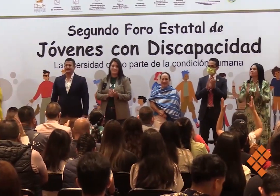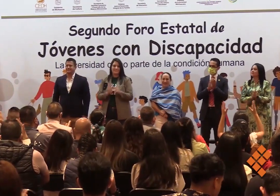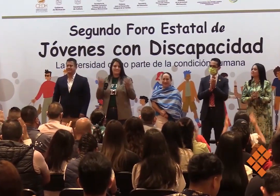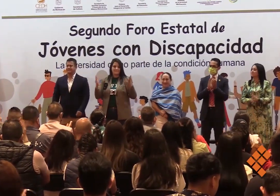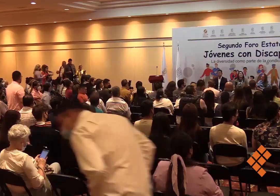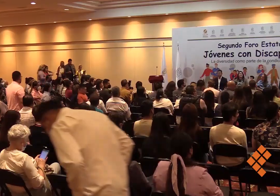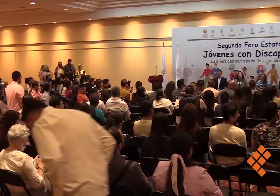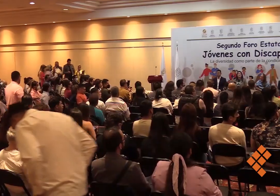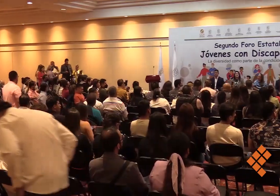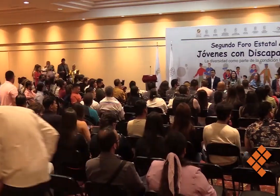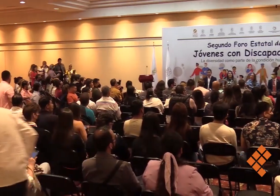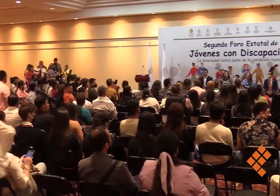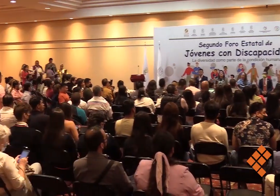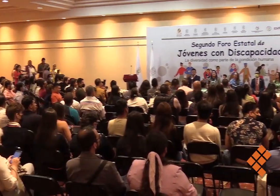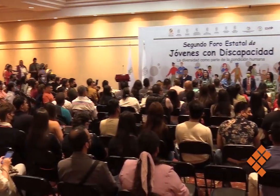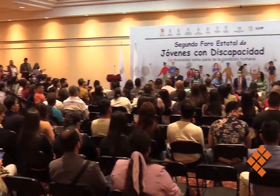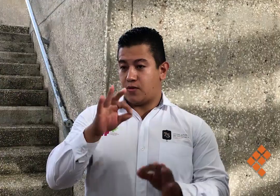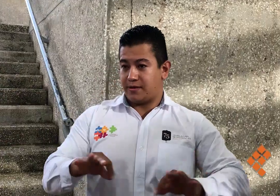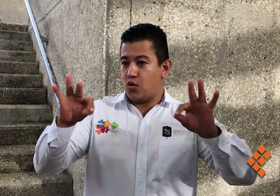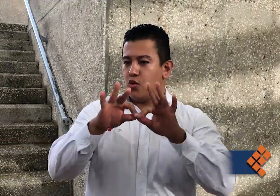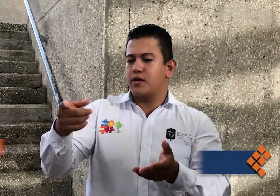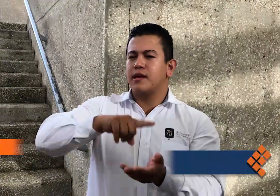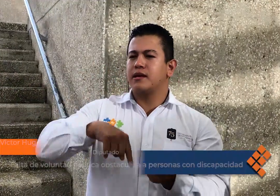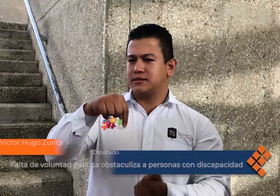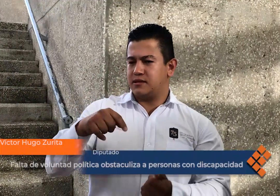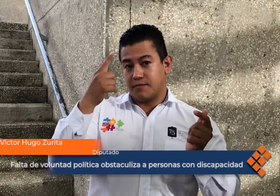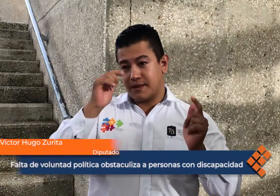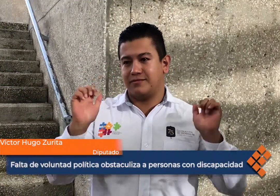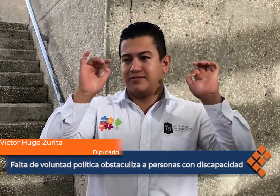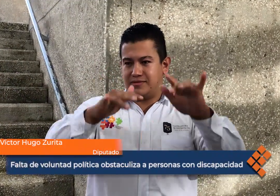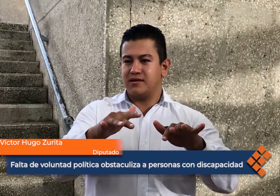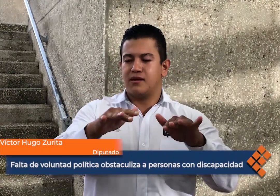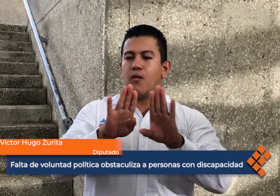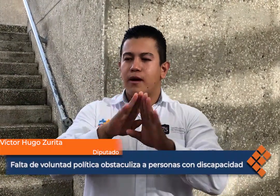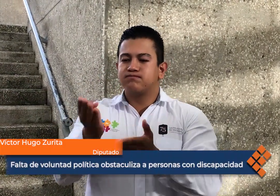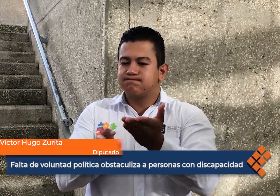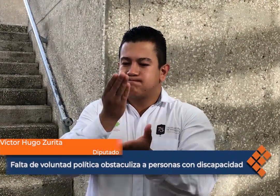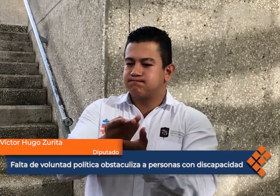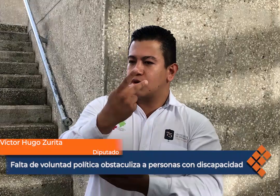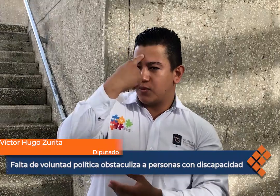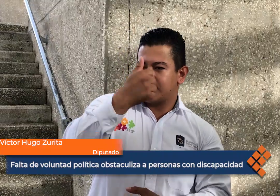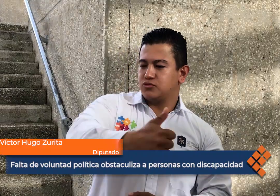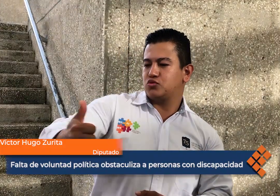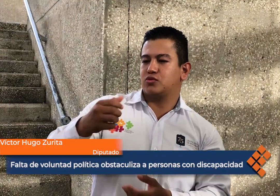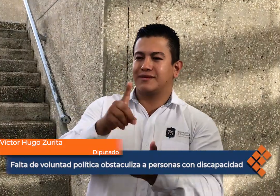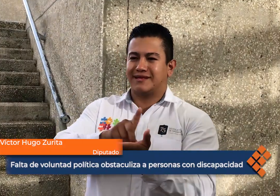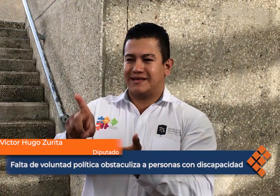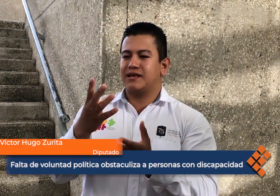gustaría organizar uno a donde no puedan tener acceso. La intención es que dentro de estos foros podamos recabar la